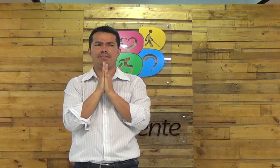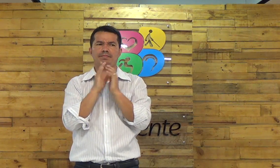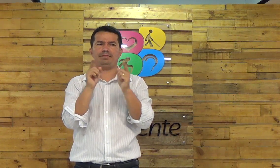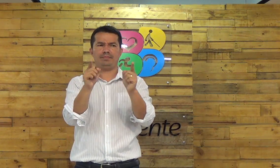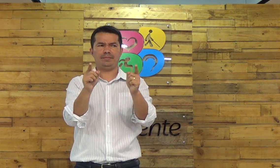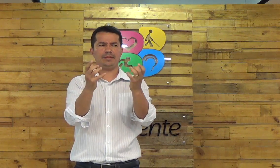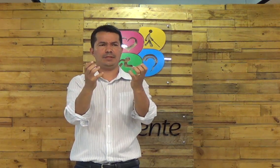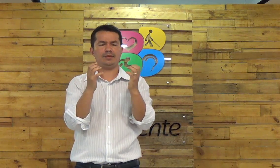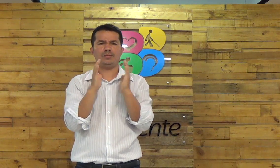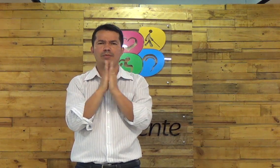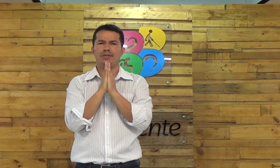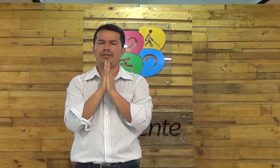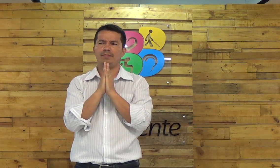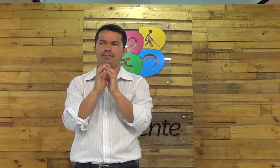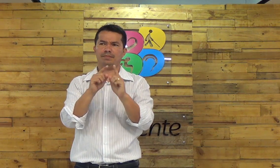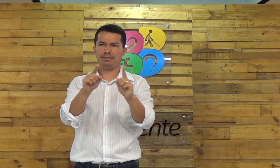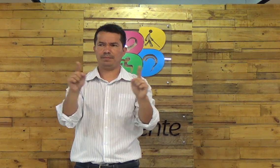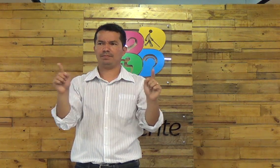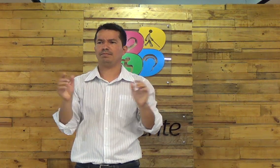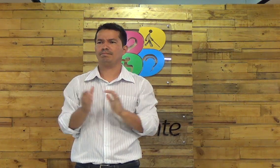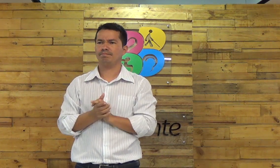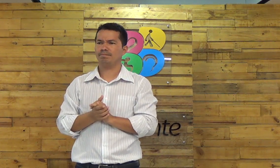orar agora vou orar por você quero orar por você